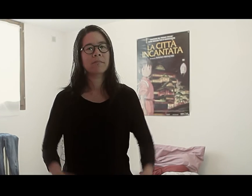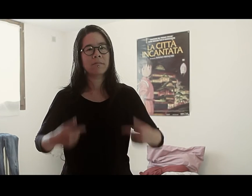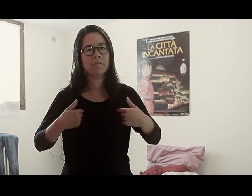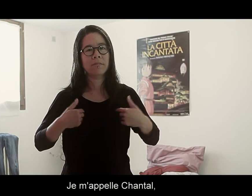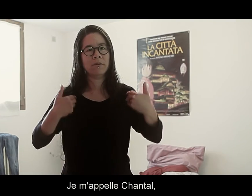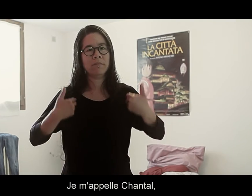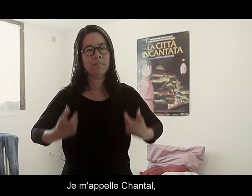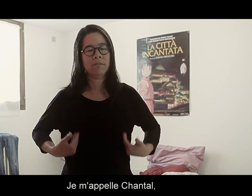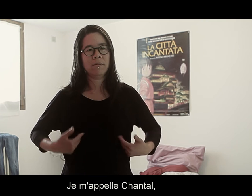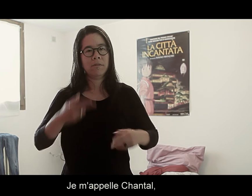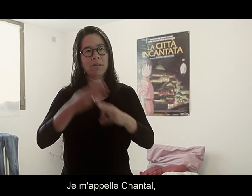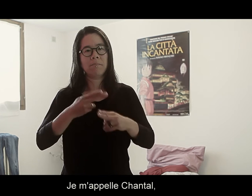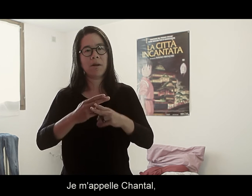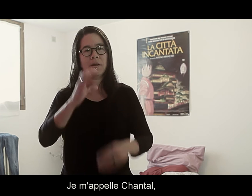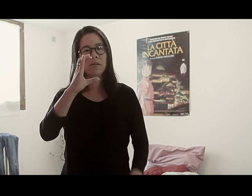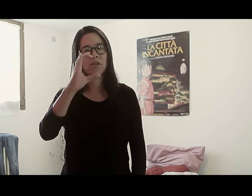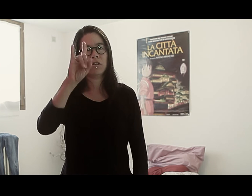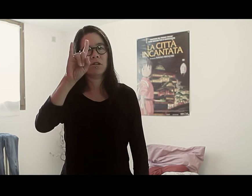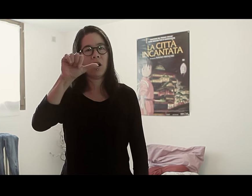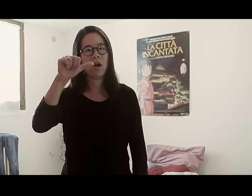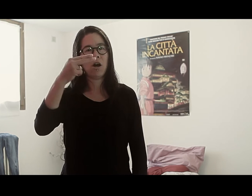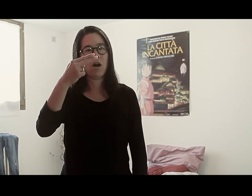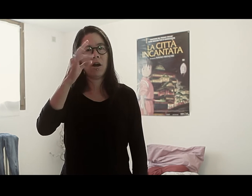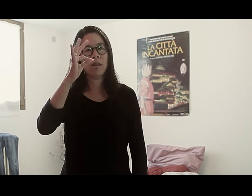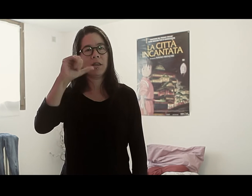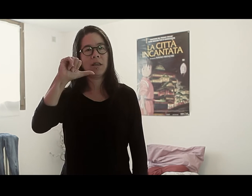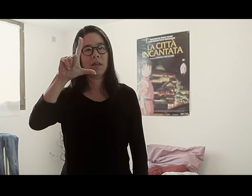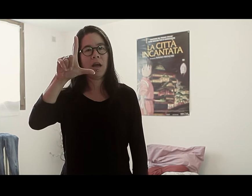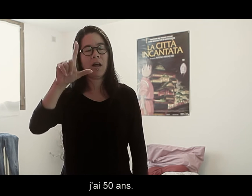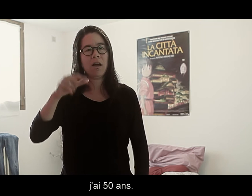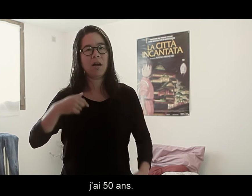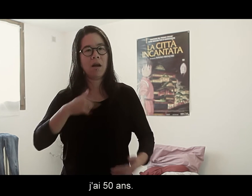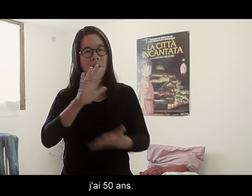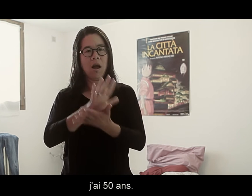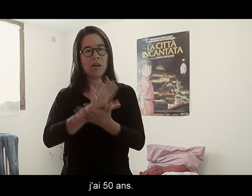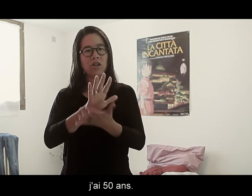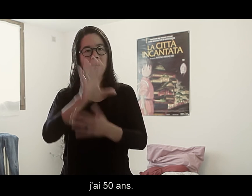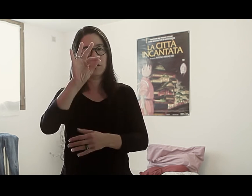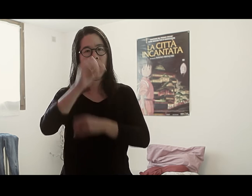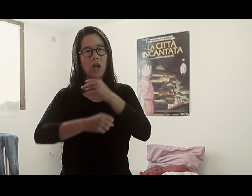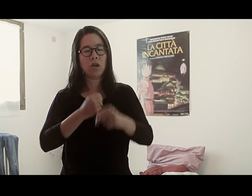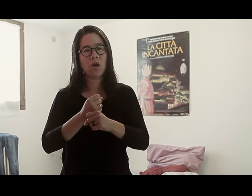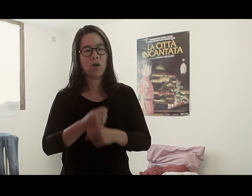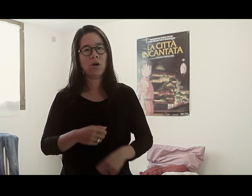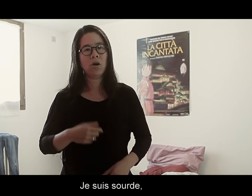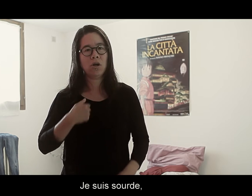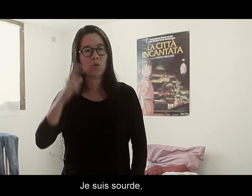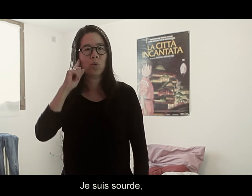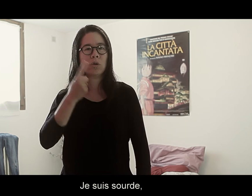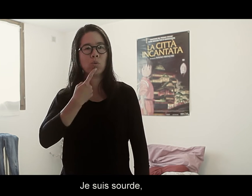Je m'appelle Chantal, j'ai 50 ans, je suis sourde,